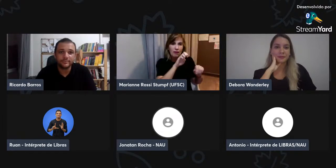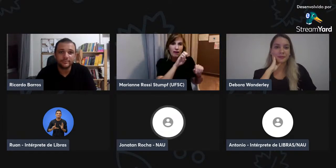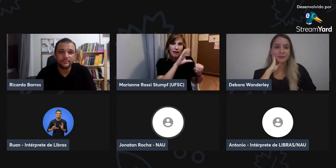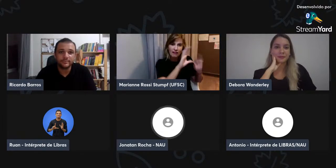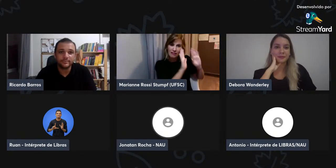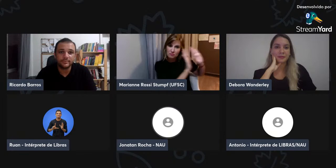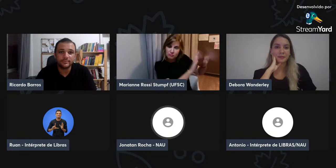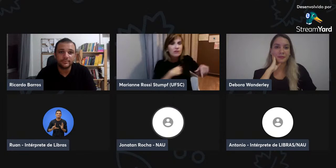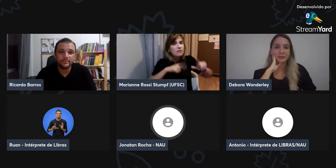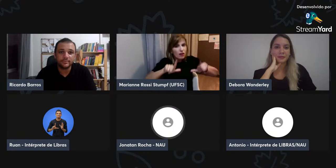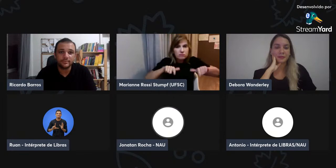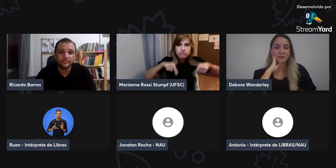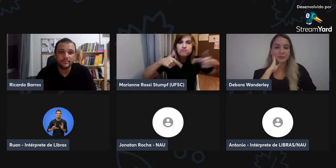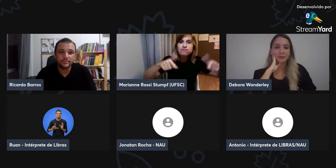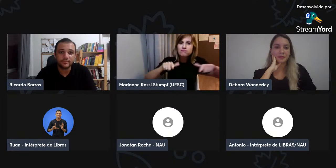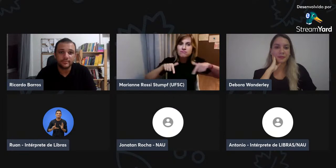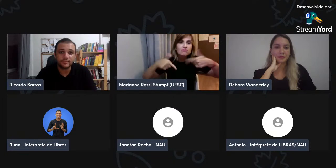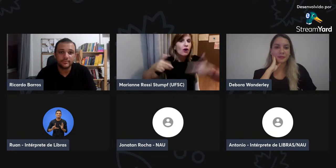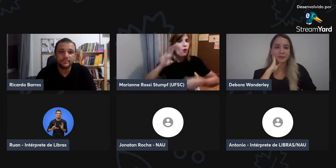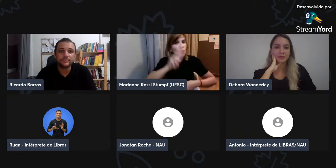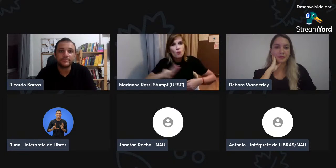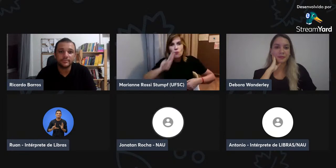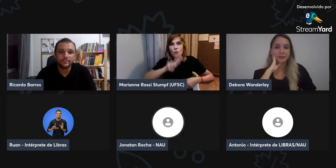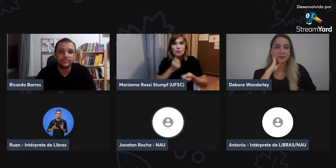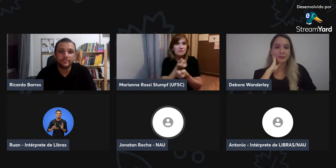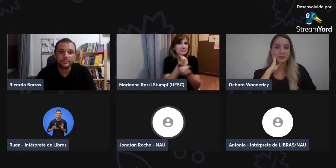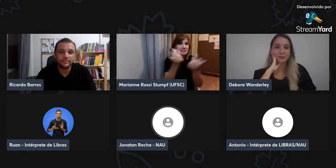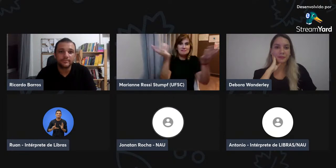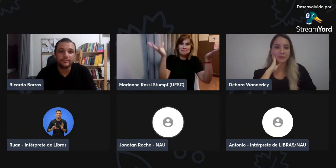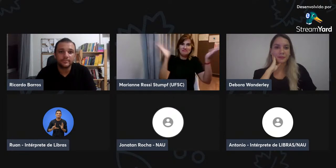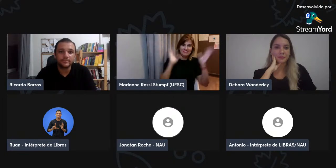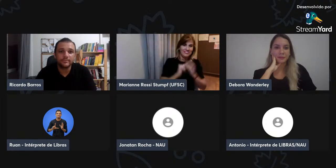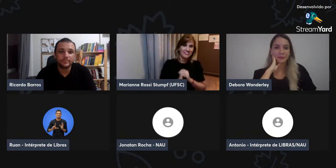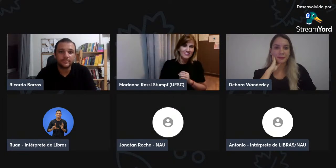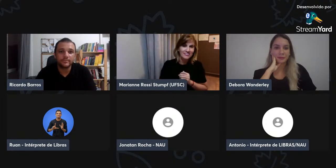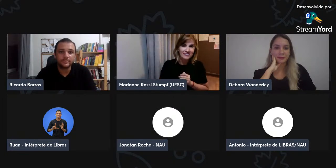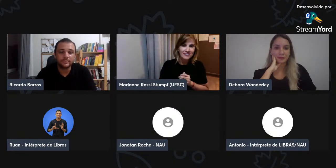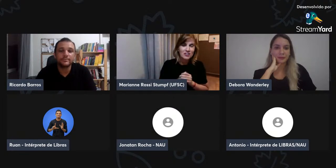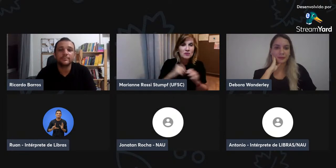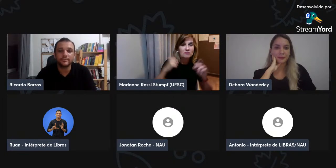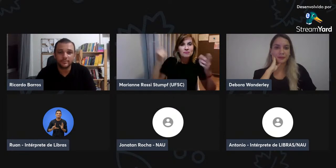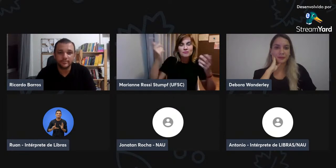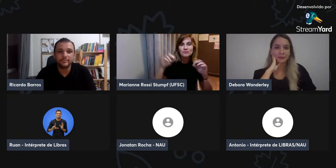documentação, a responsabilidade de se tomar uma atitude